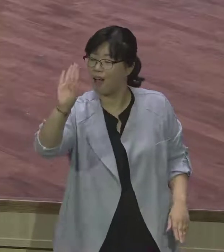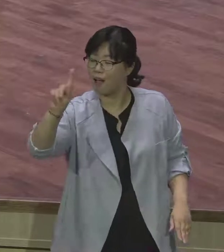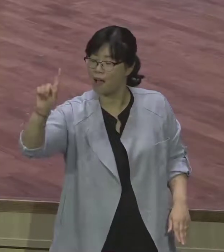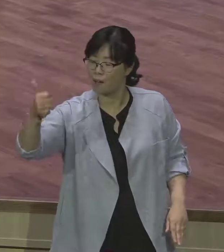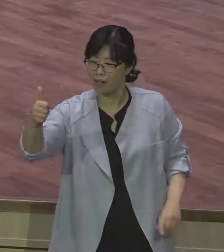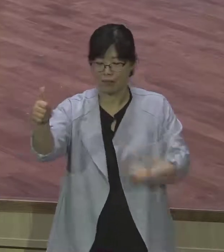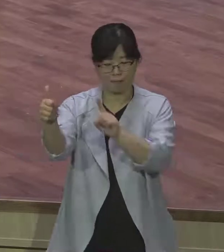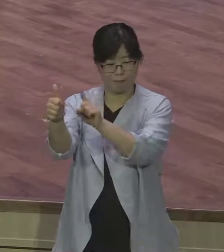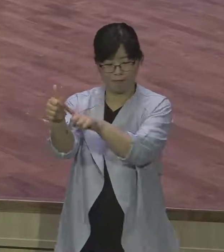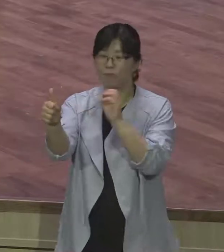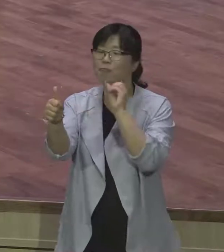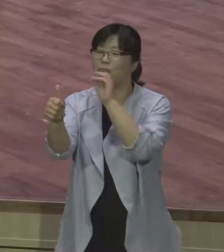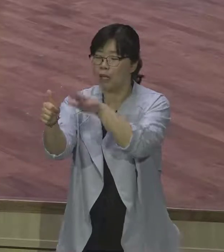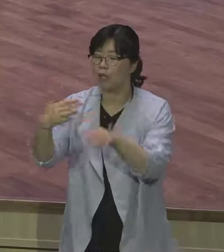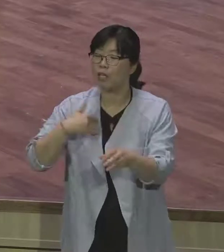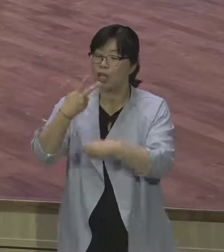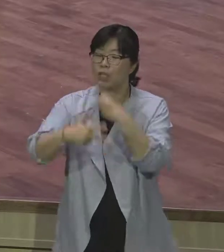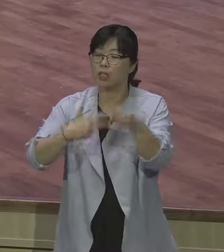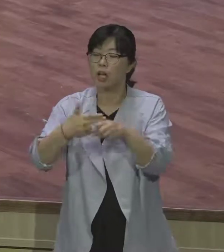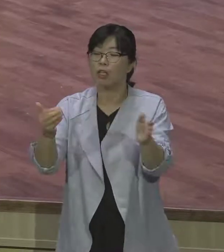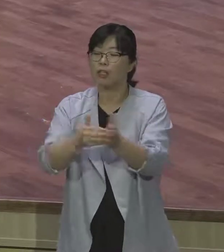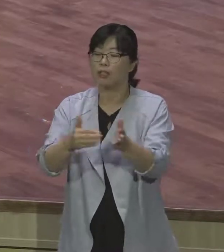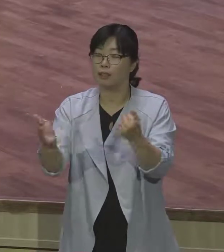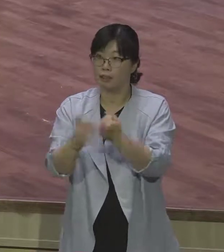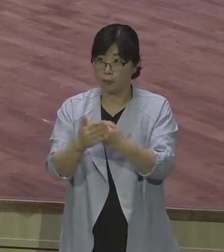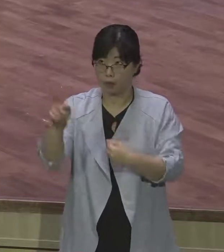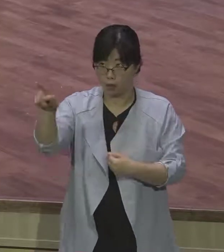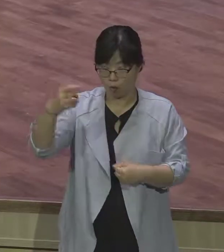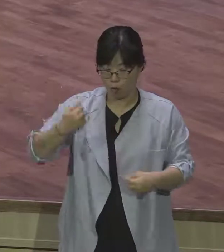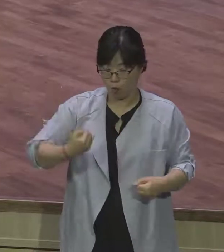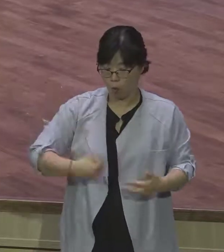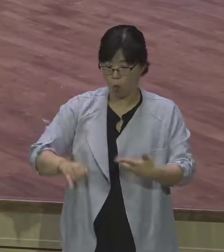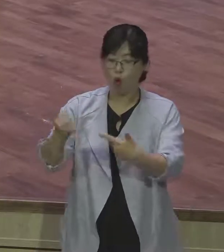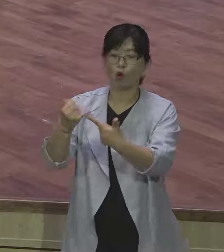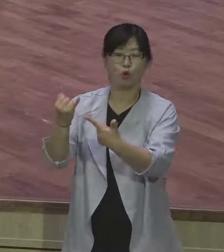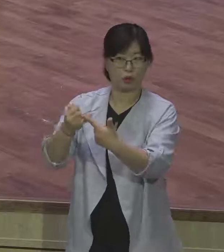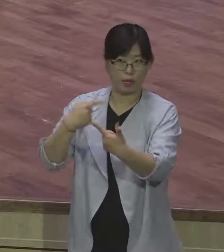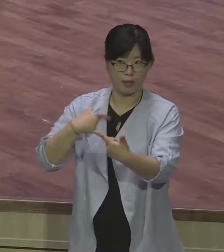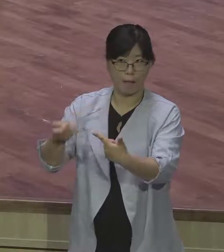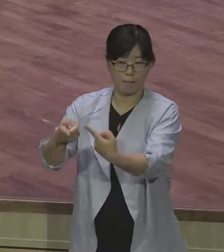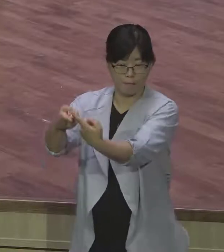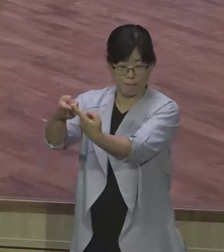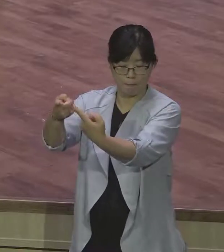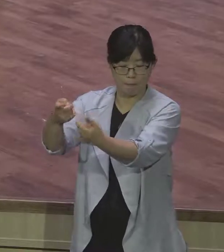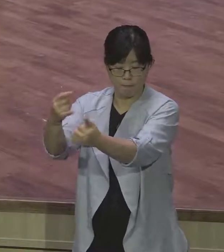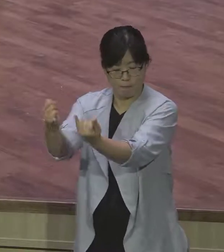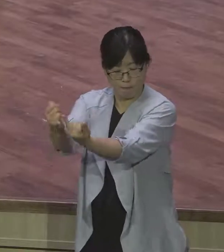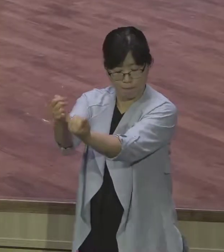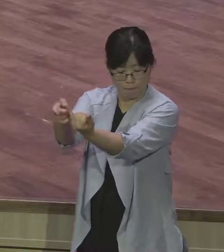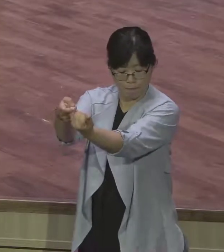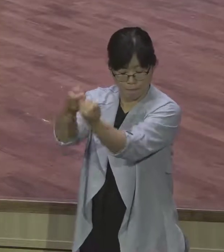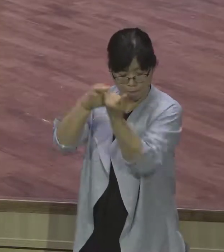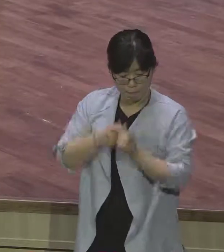이제 결혼을 시켜달라고 합니다. 그런데 이후에 진행되는 사건을 보면 야곱이 원했던 것과는